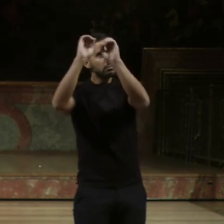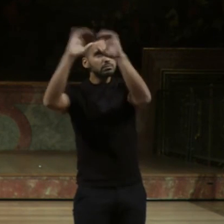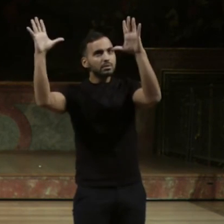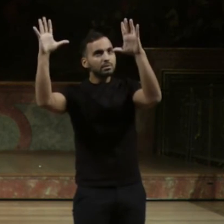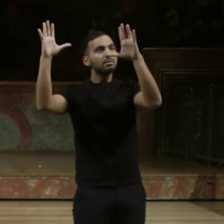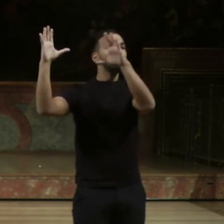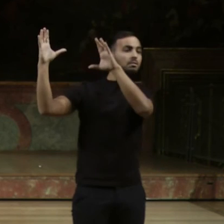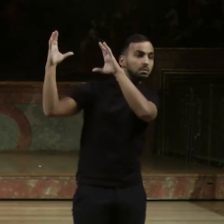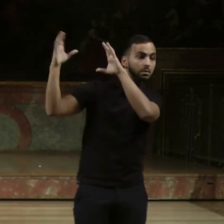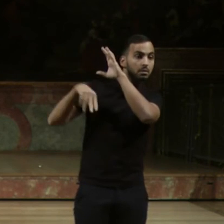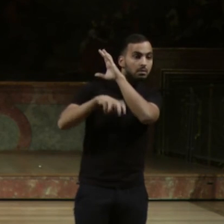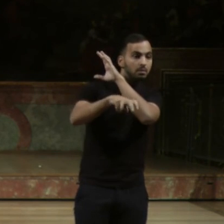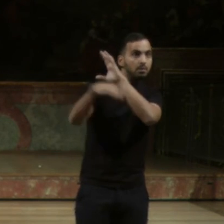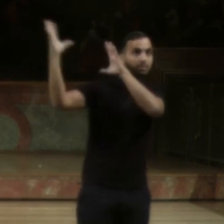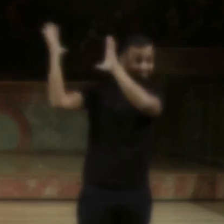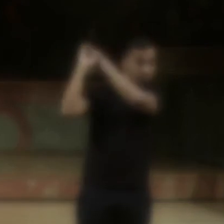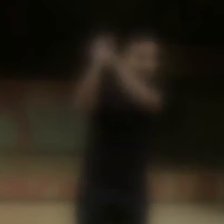ein bisschen klüger daraus gehen. Danke. Danke. zum Mal.